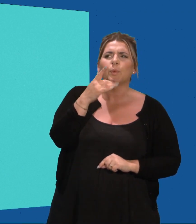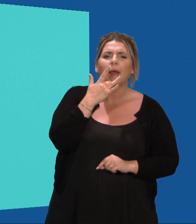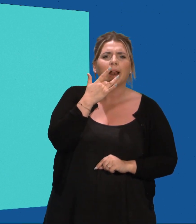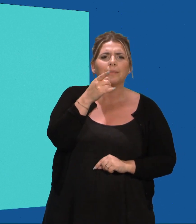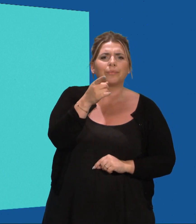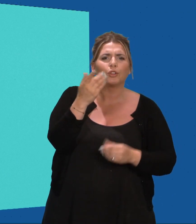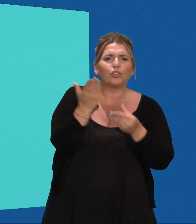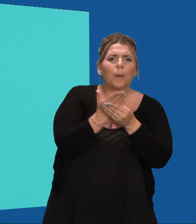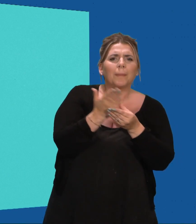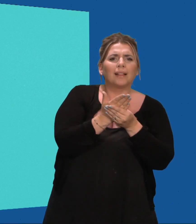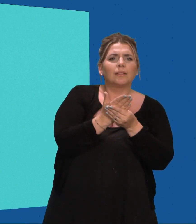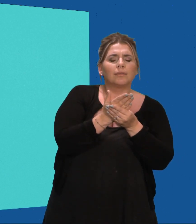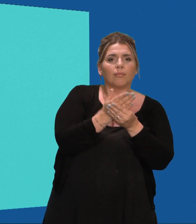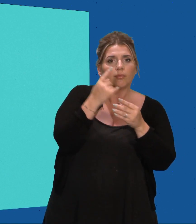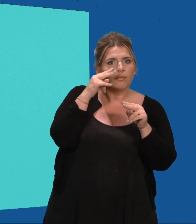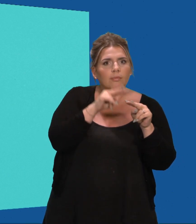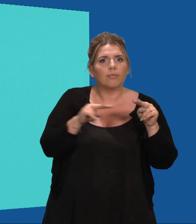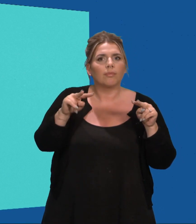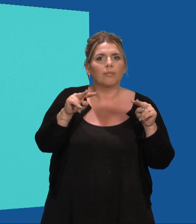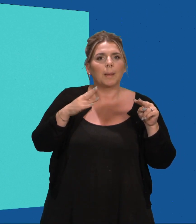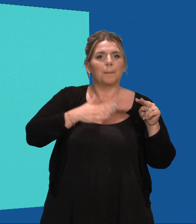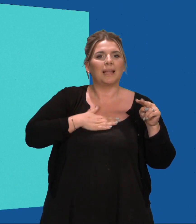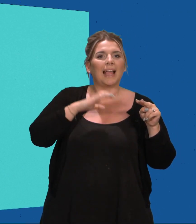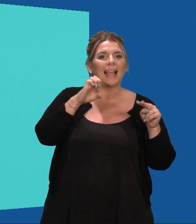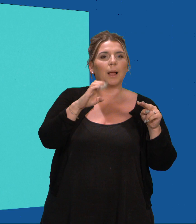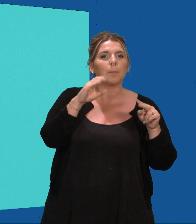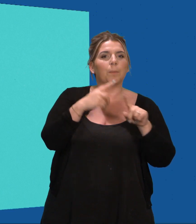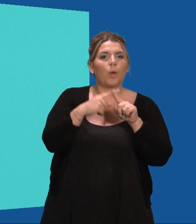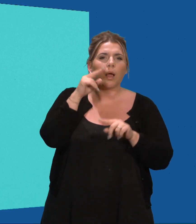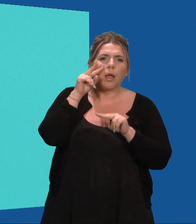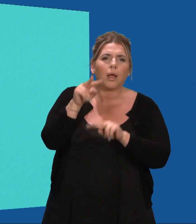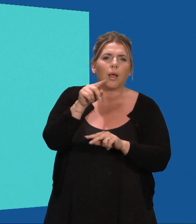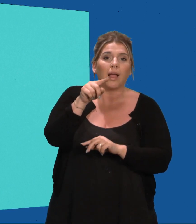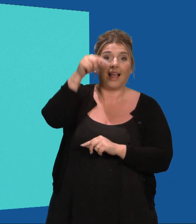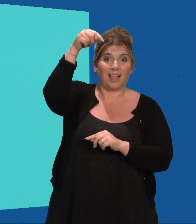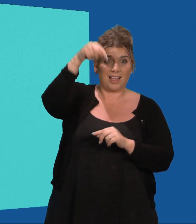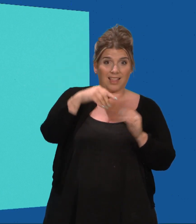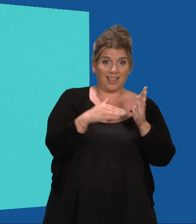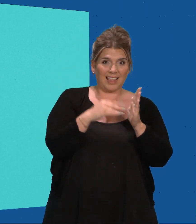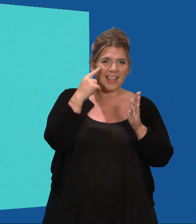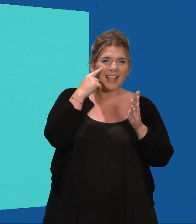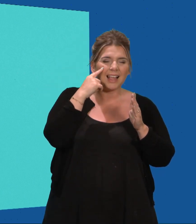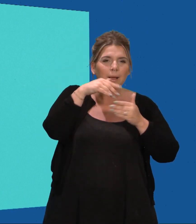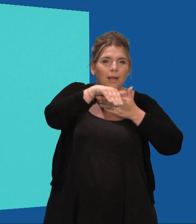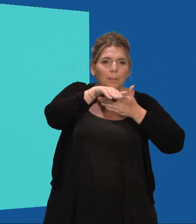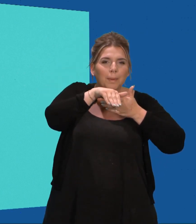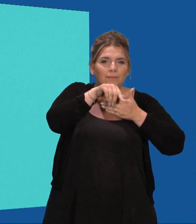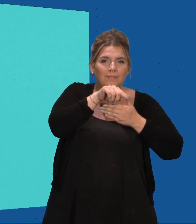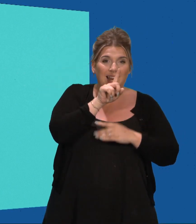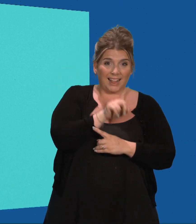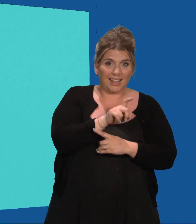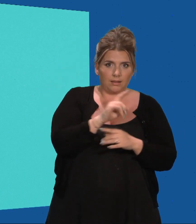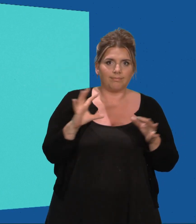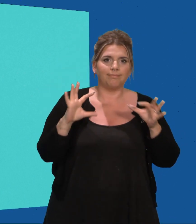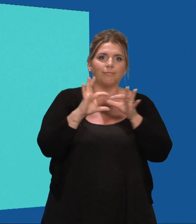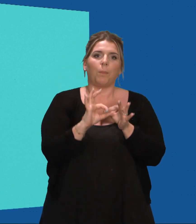Wil je documenten van My E-box raadplegen? Tik dan onderaan op Brievenbus en koppel My E-box met de